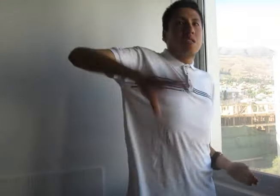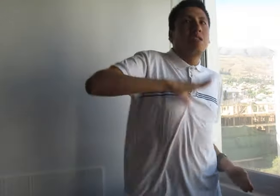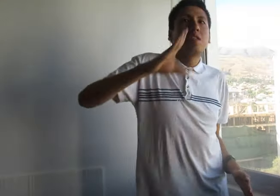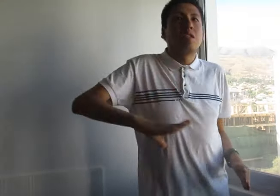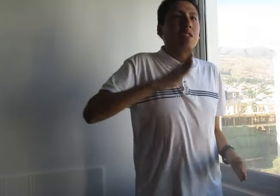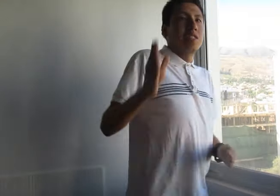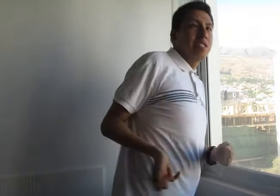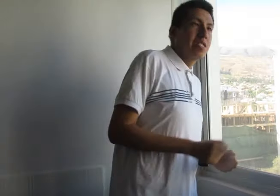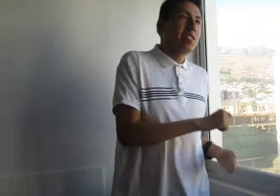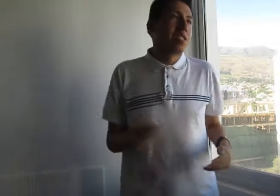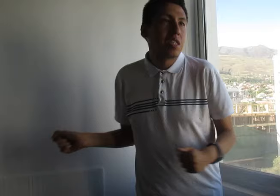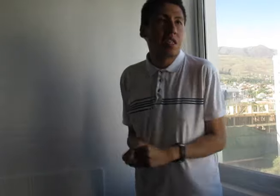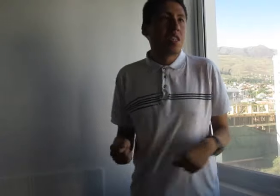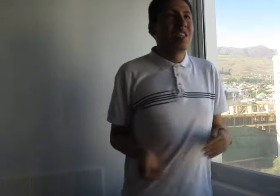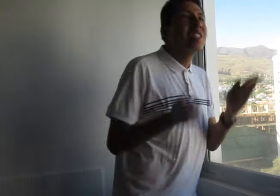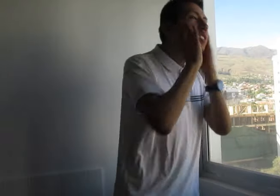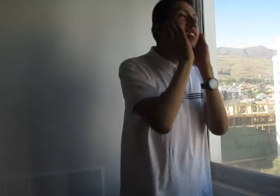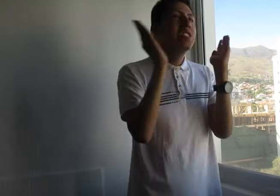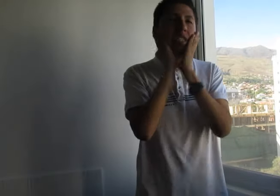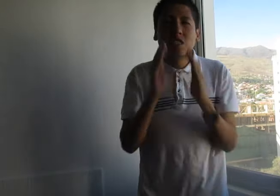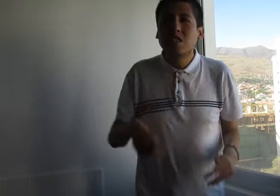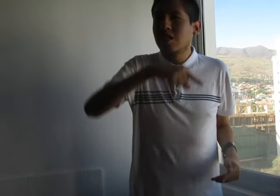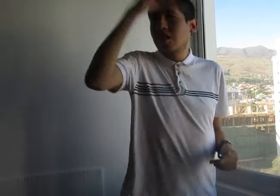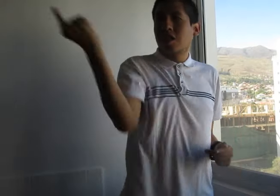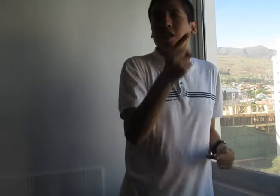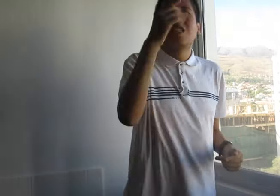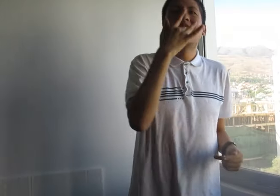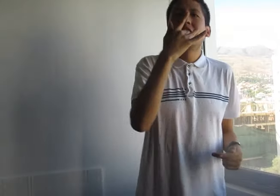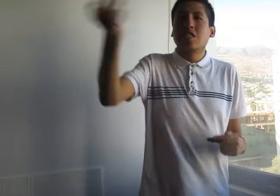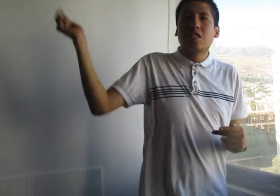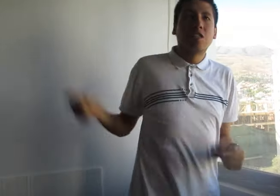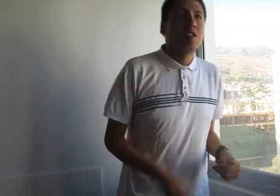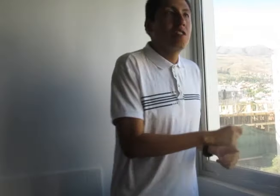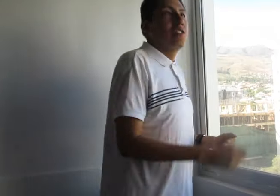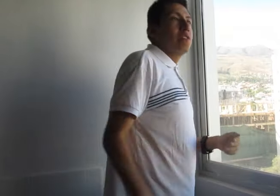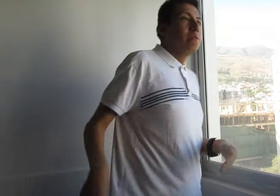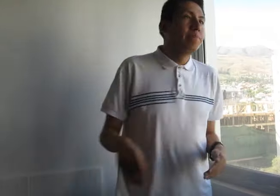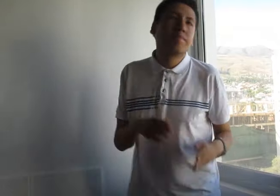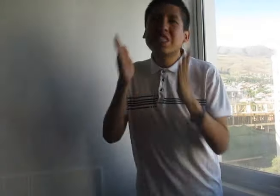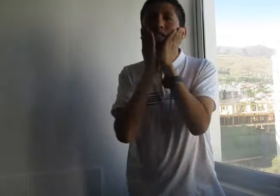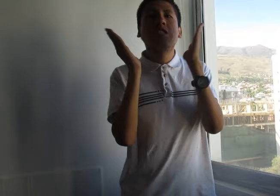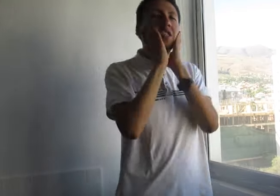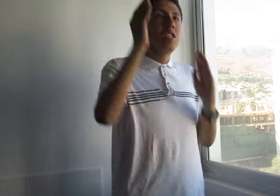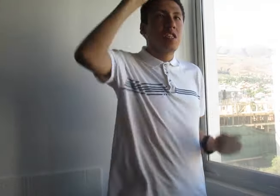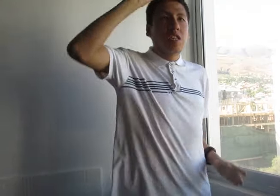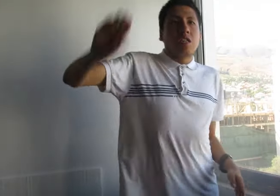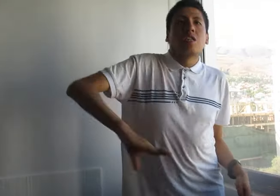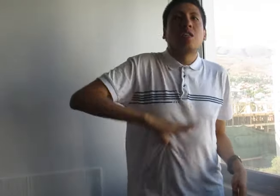Por eso digo, te agradezco Señor